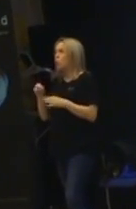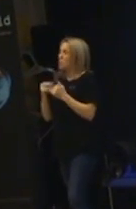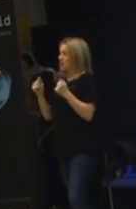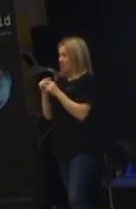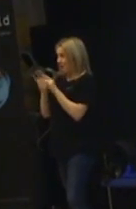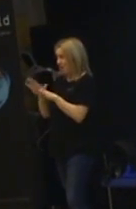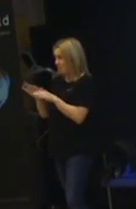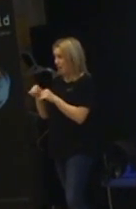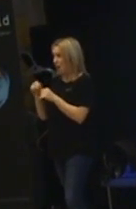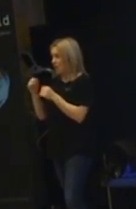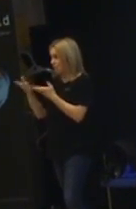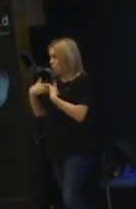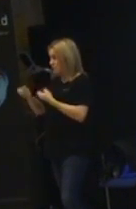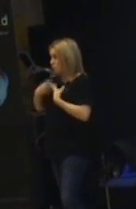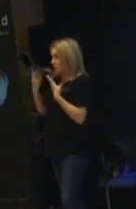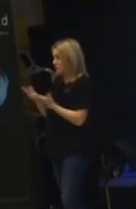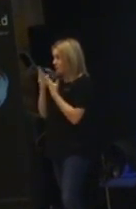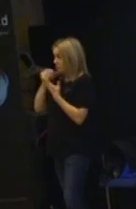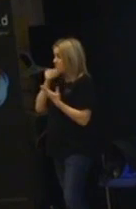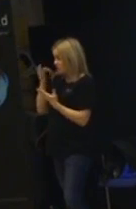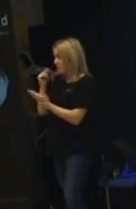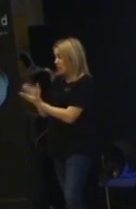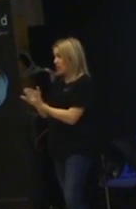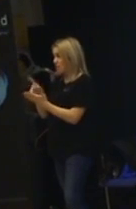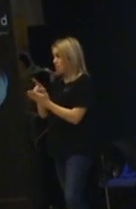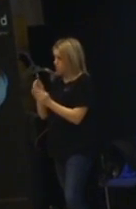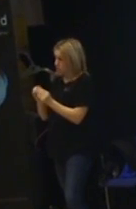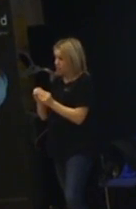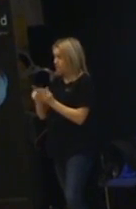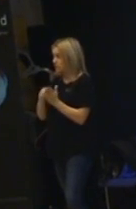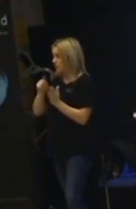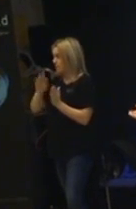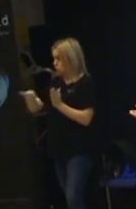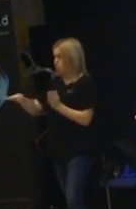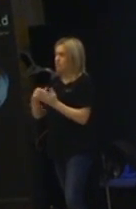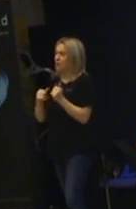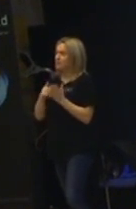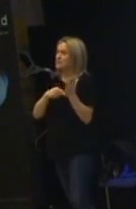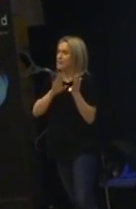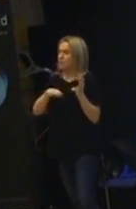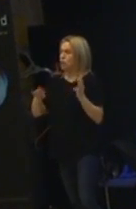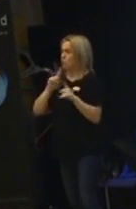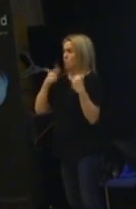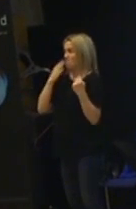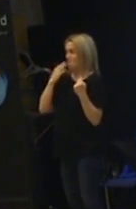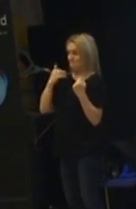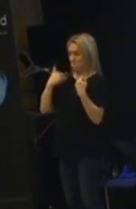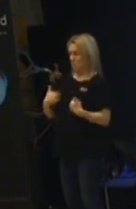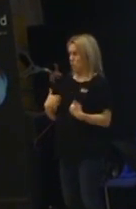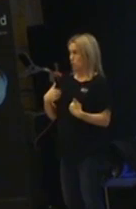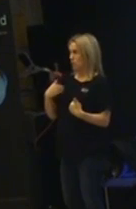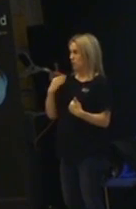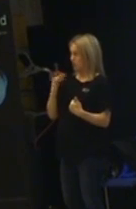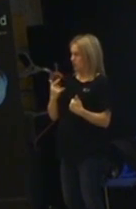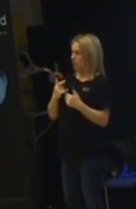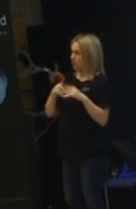ha simulans samtid som man äter kan vara helt rätt. För vissa barn. Men vissa barn. Oavsett vem du är. Så måste